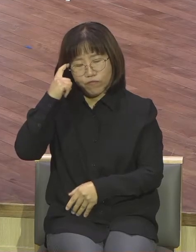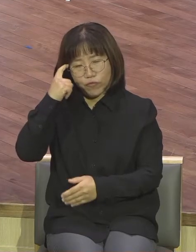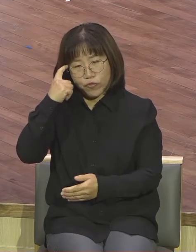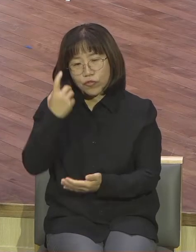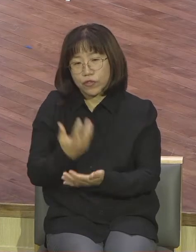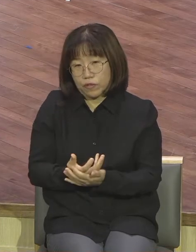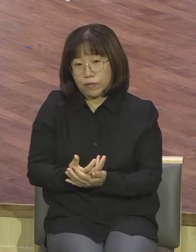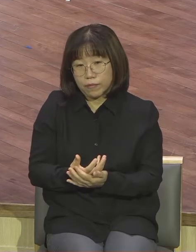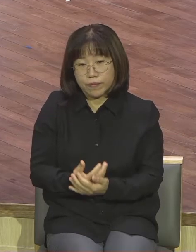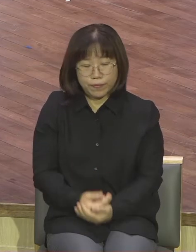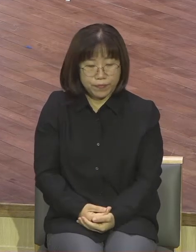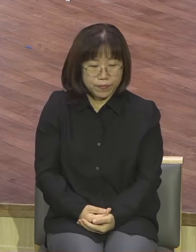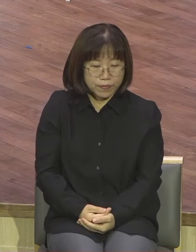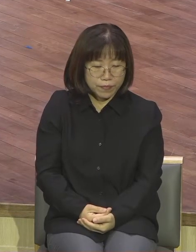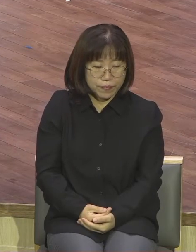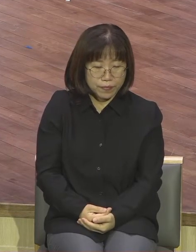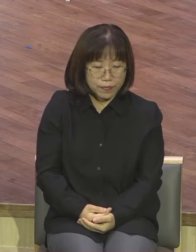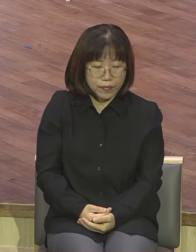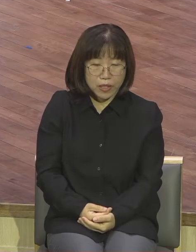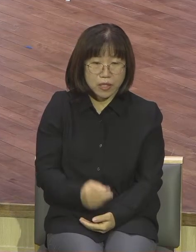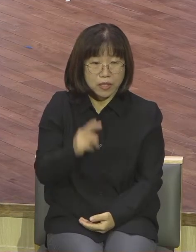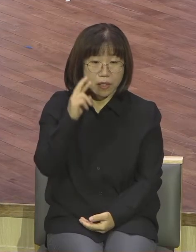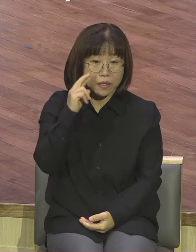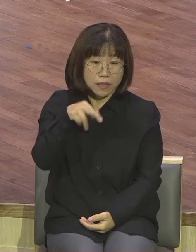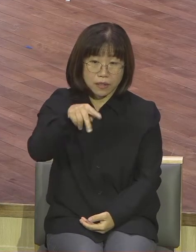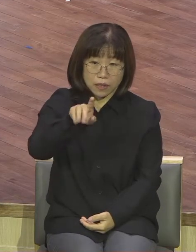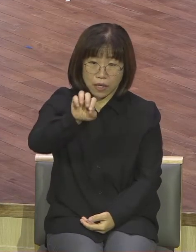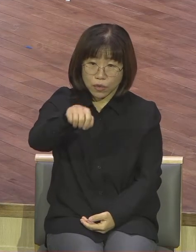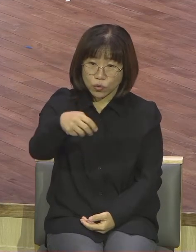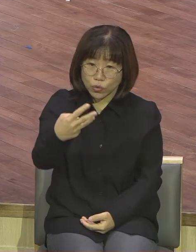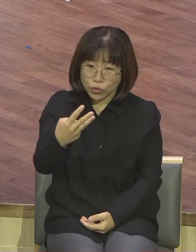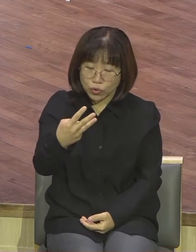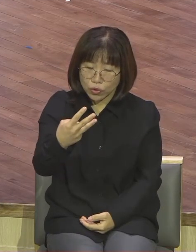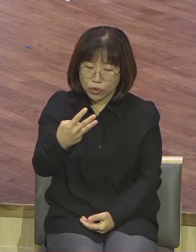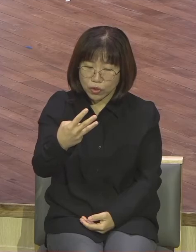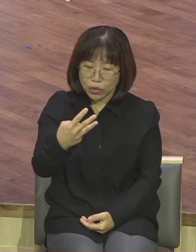이후에 이 사울은 조용히 언둔 생활을 했습니다